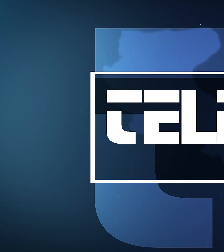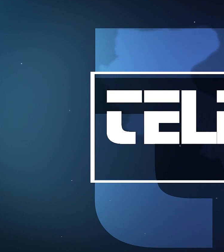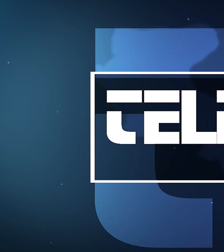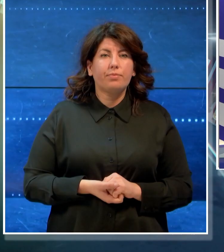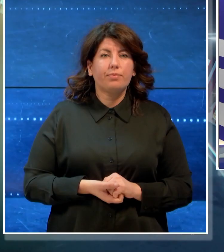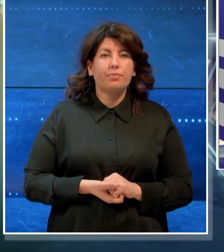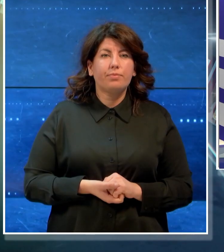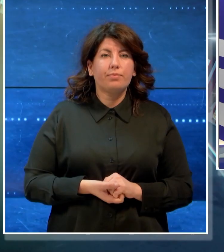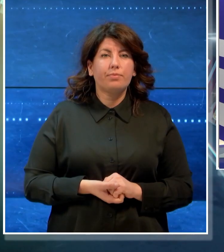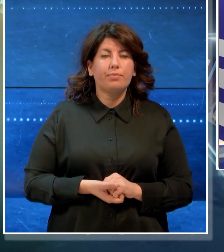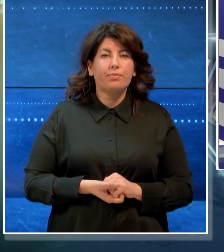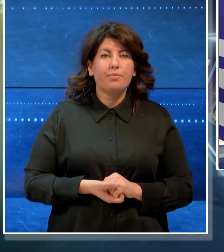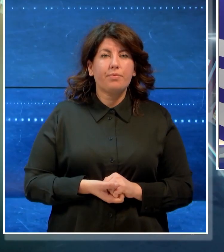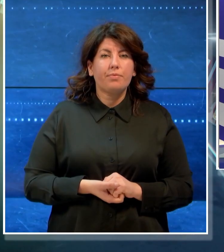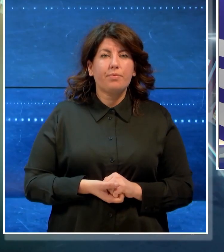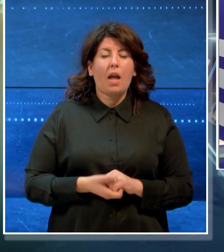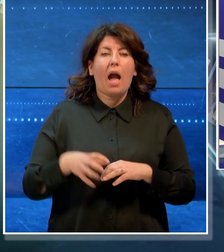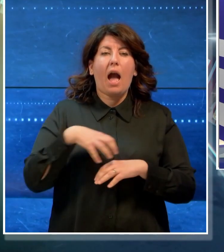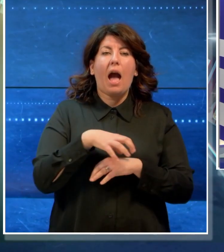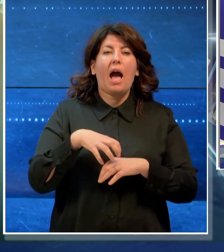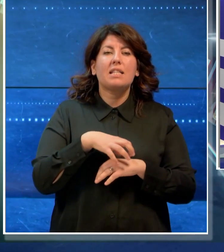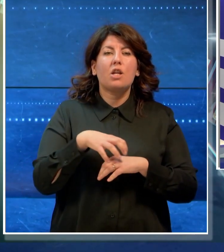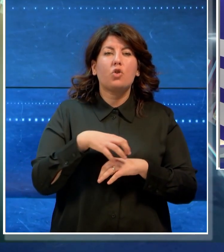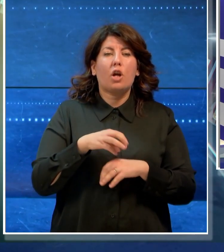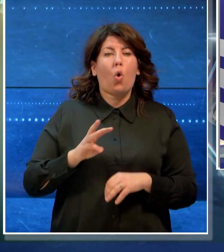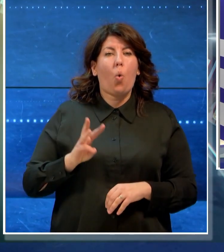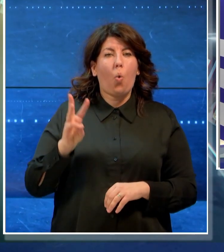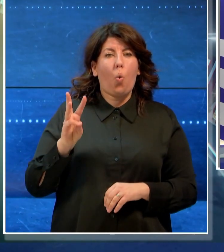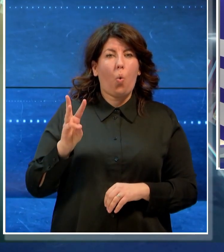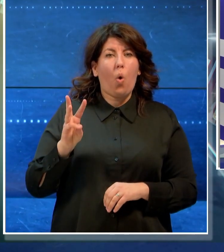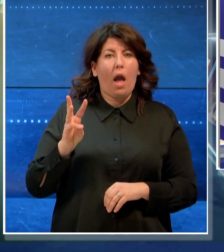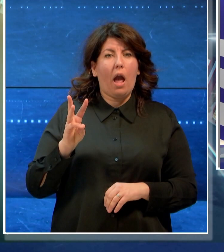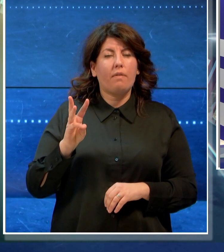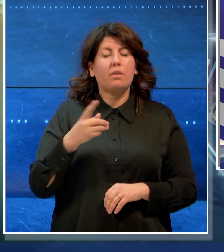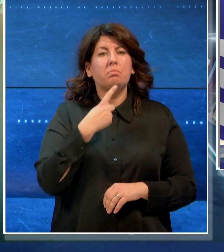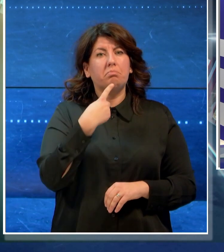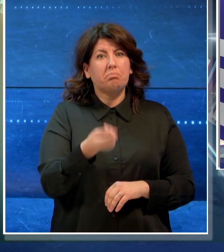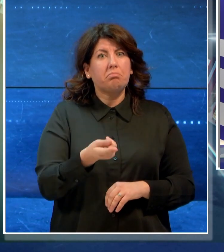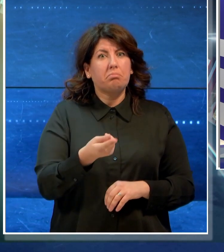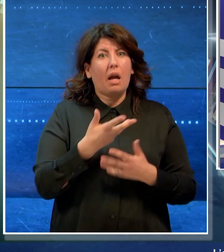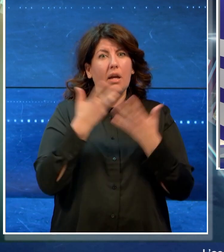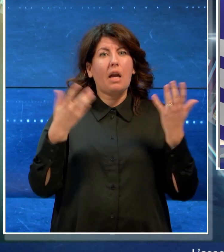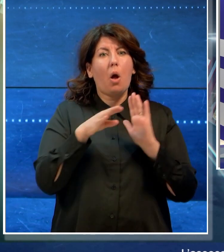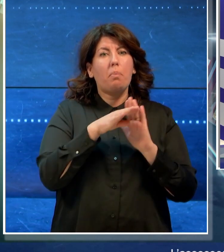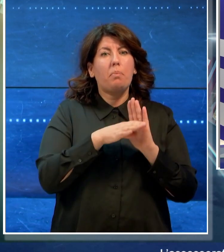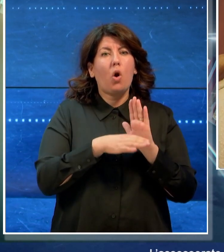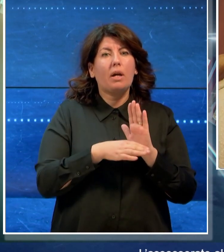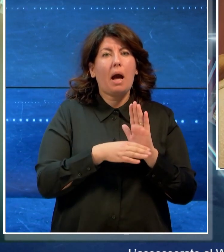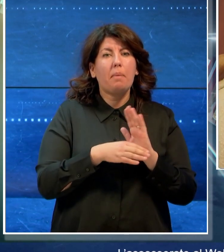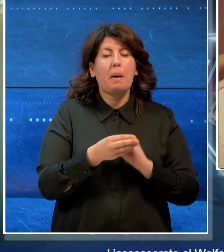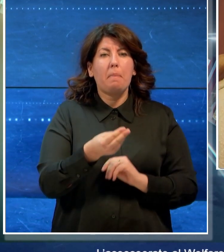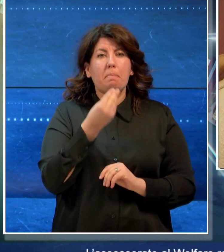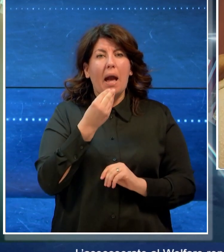L'assessorato al Welfare rende noto il programma delle mense e dei servizi